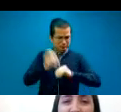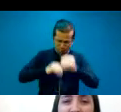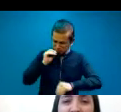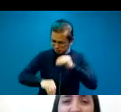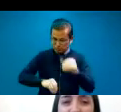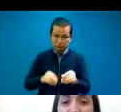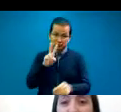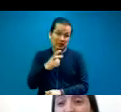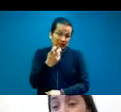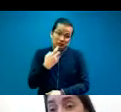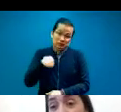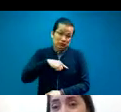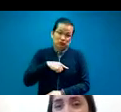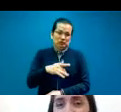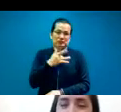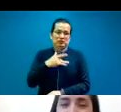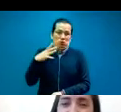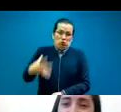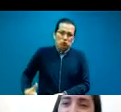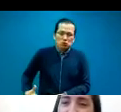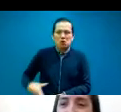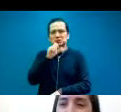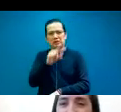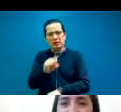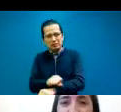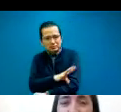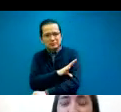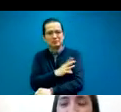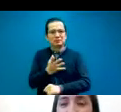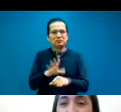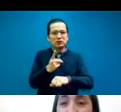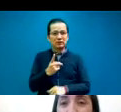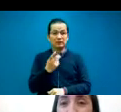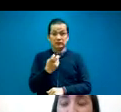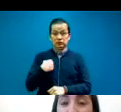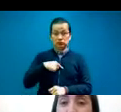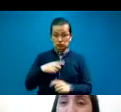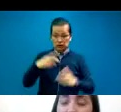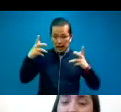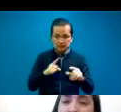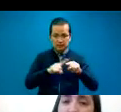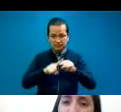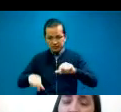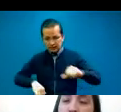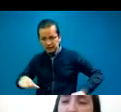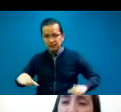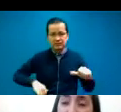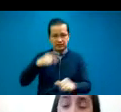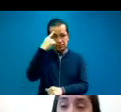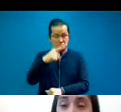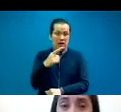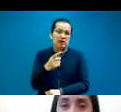nos entusiasma, nos entusiasma poder generar distintas acciones que tienen que ver con la